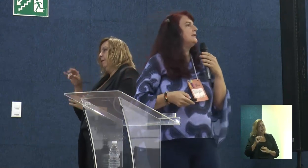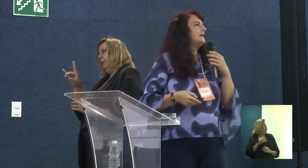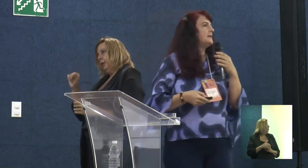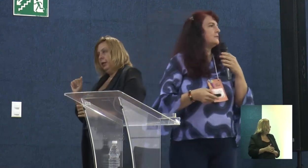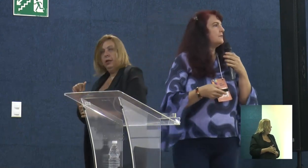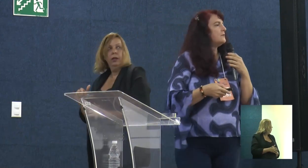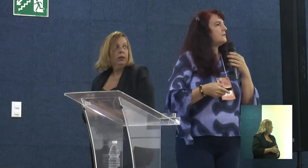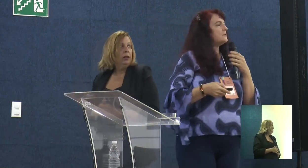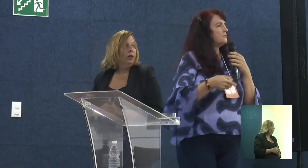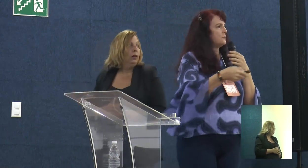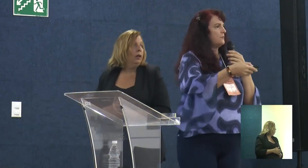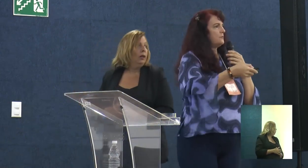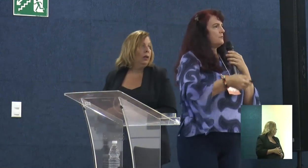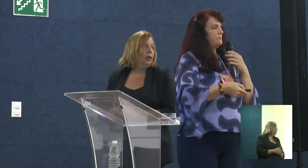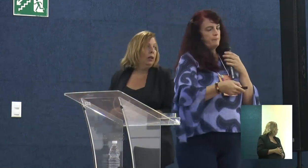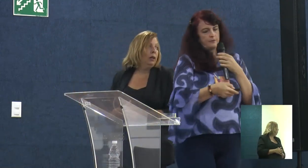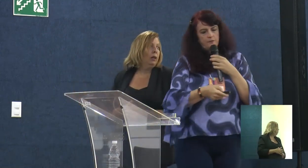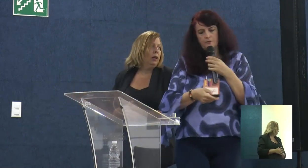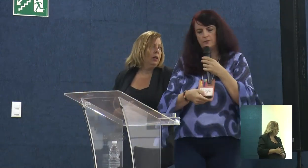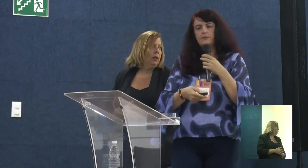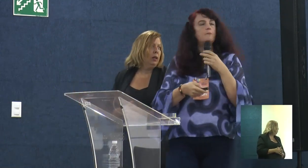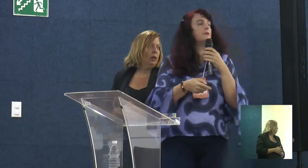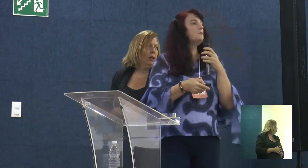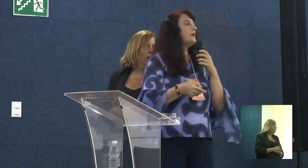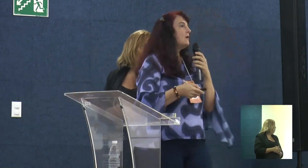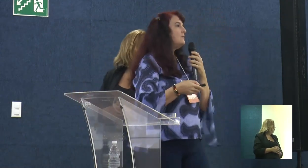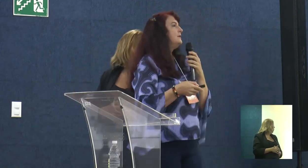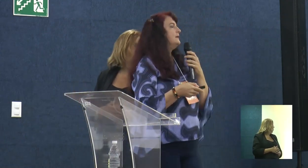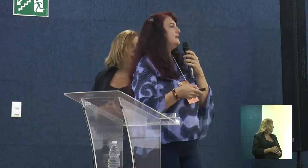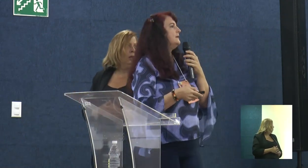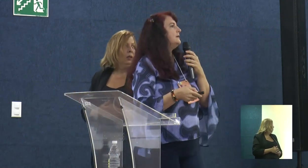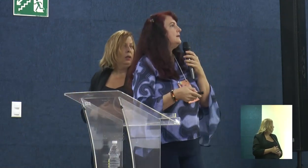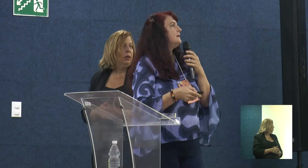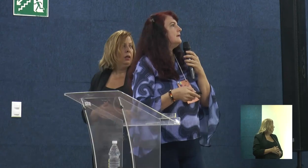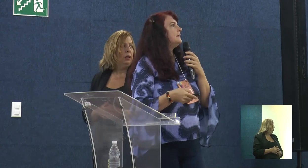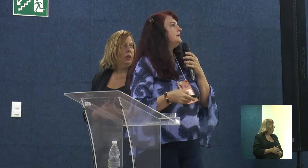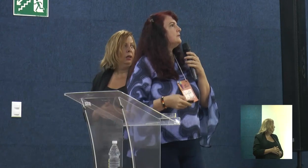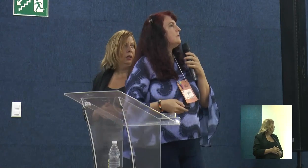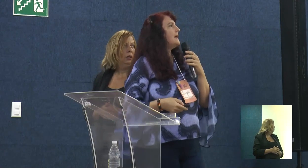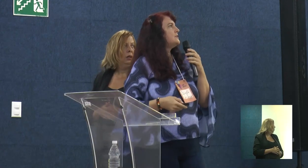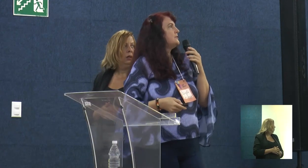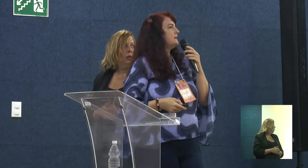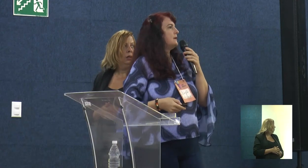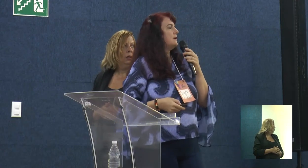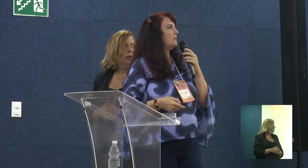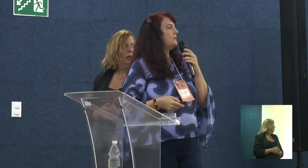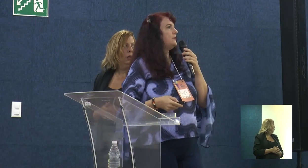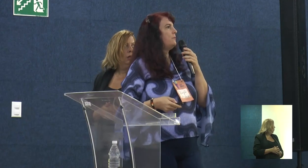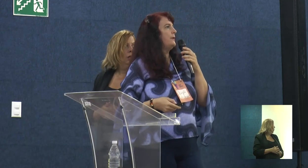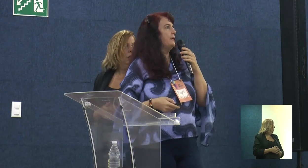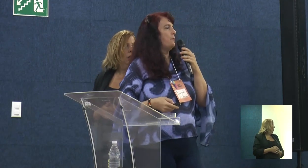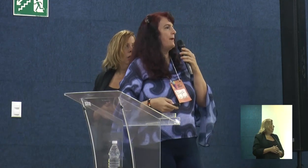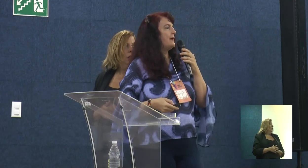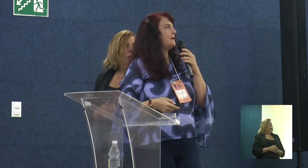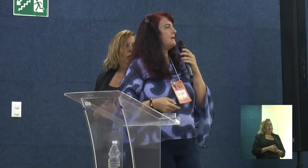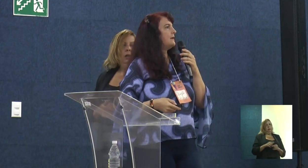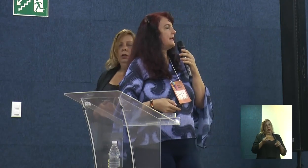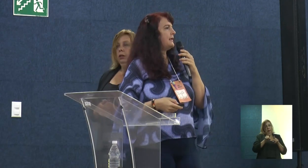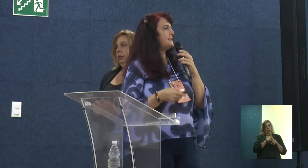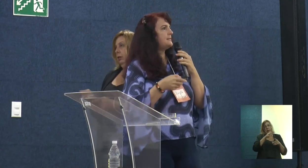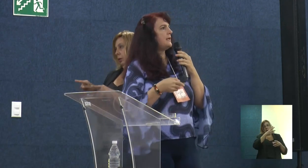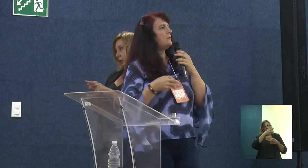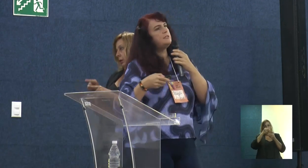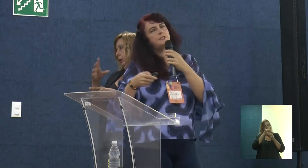Pequeno William lá no setamento rural. Então, a gente está contribuindo para